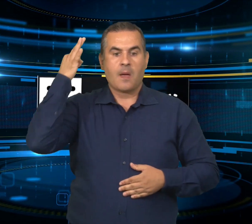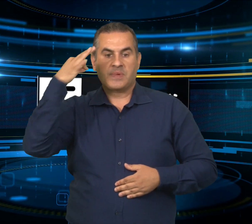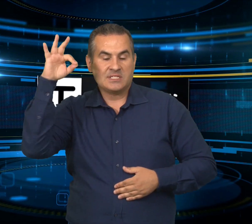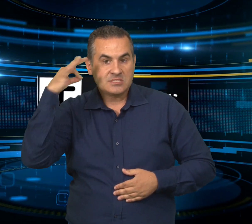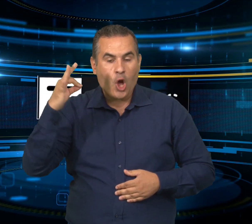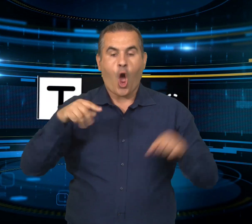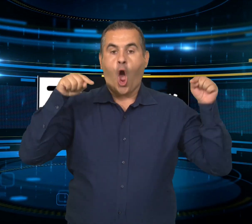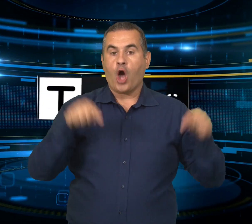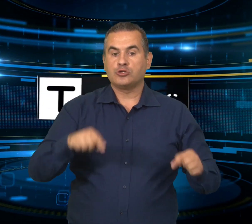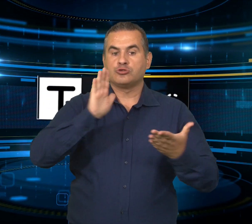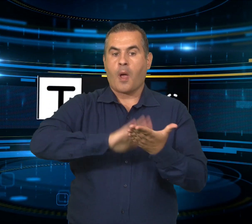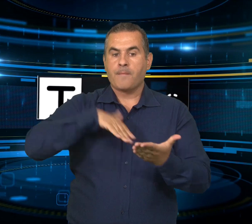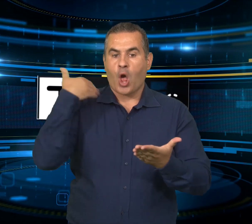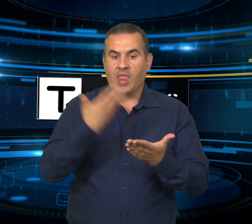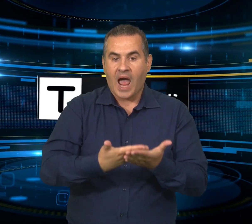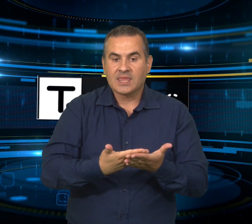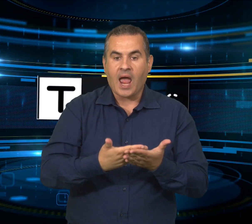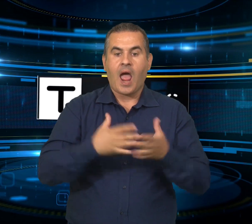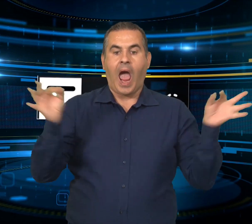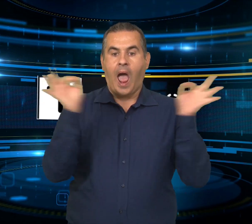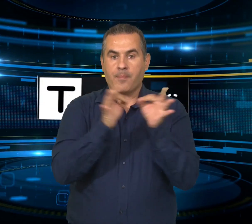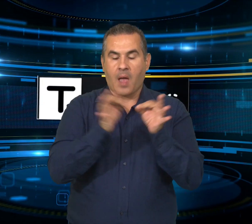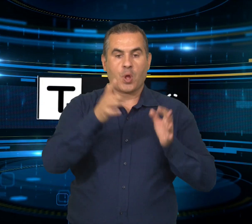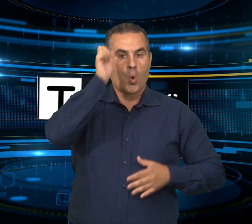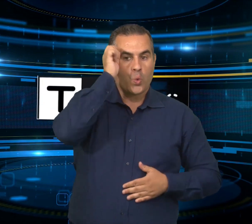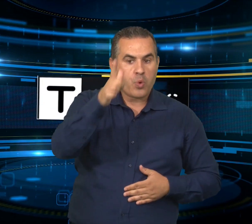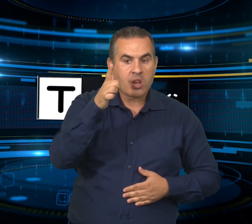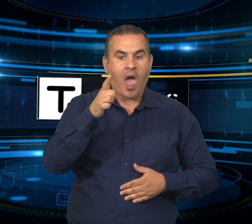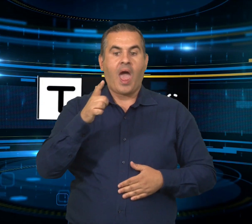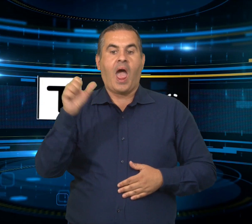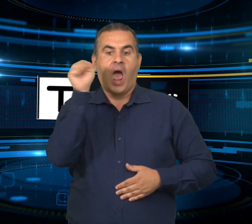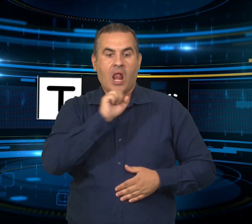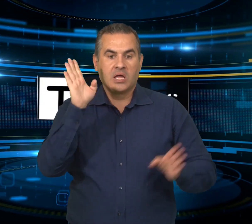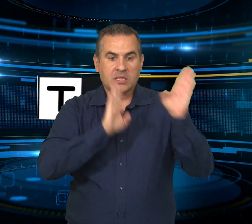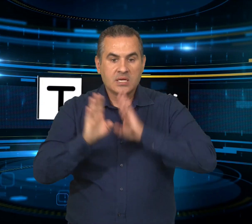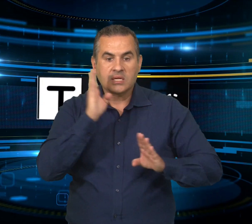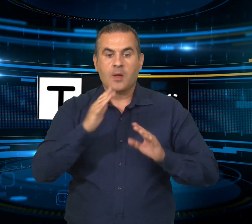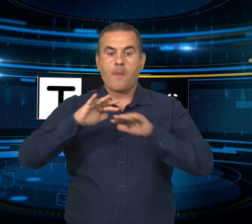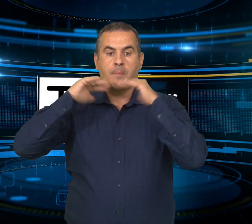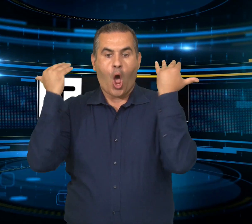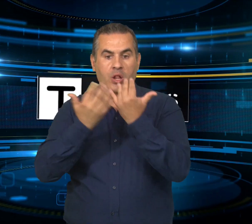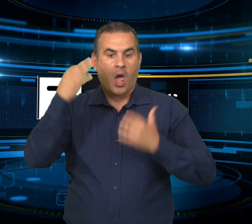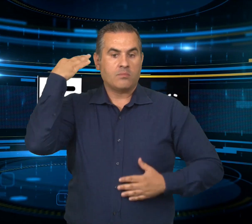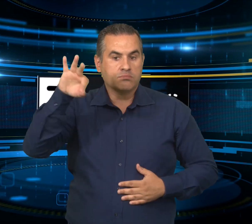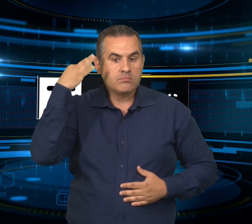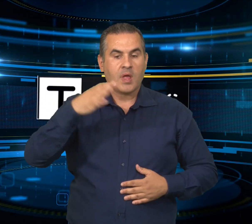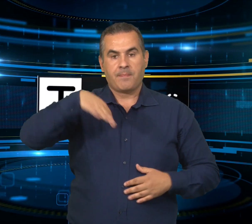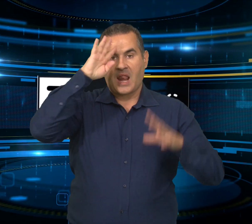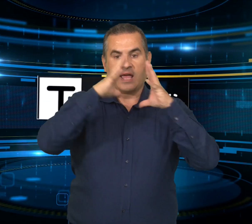premiazione un'edizione, la numero 21 declinata al femminile a cominciare dal premio assegnato alla canta autrice partenopea Teresa De